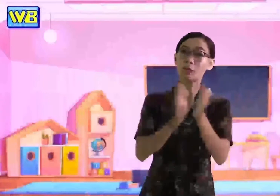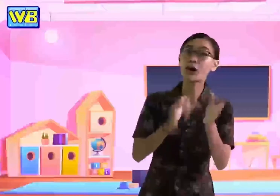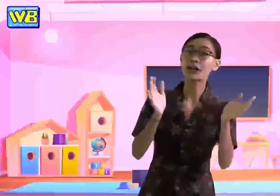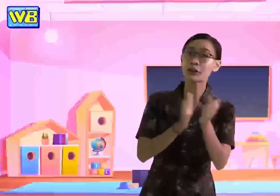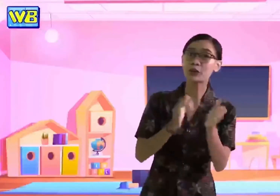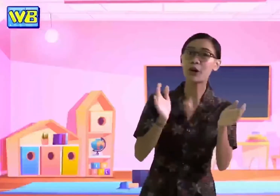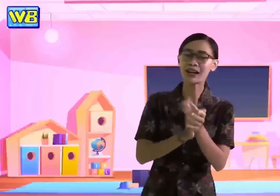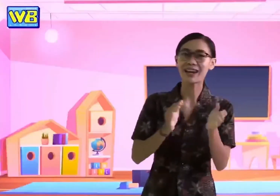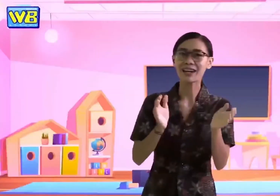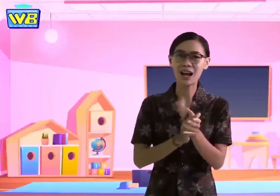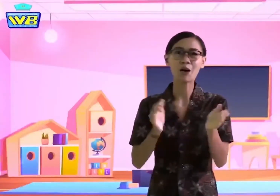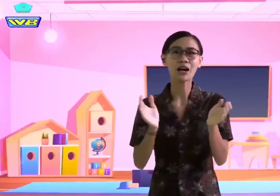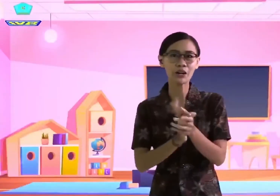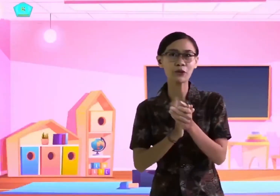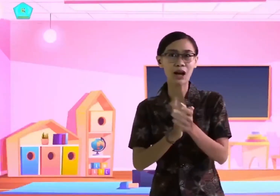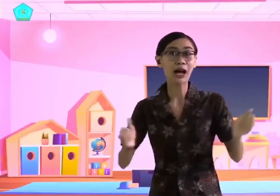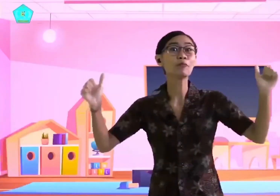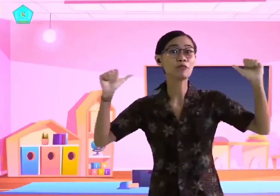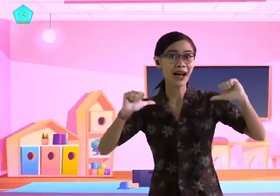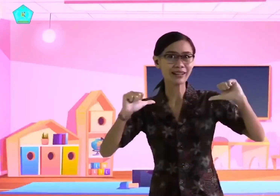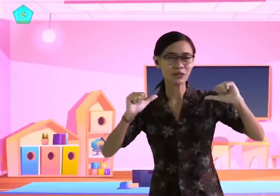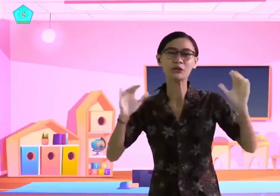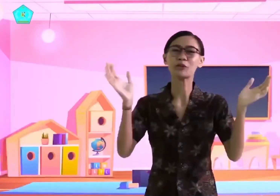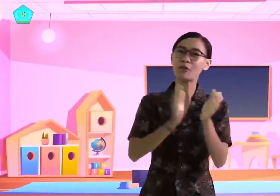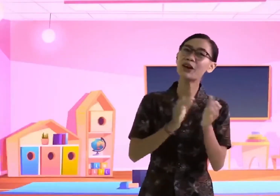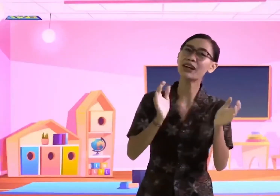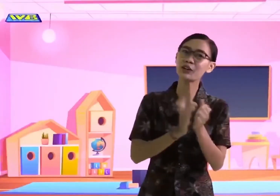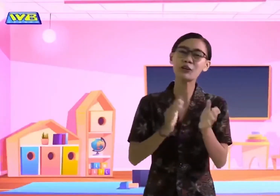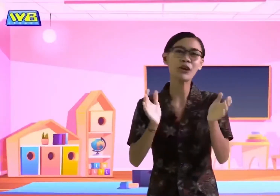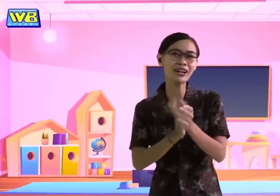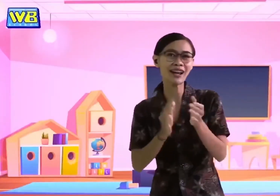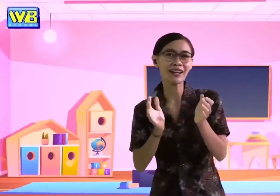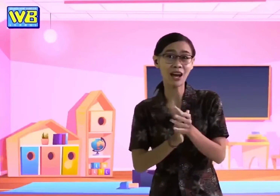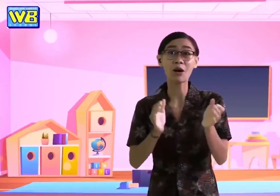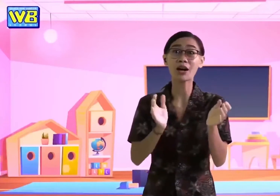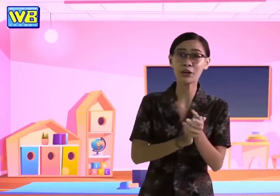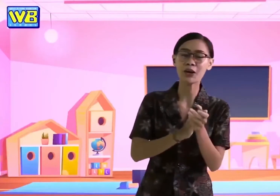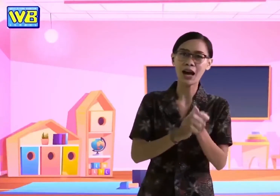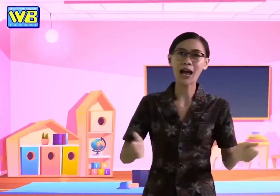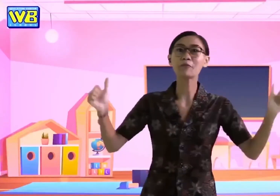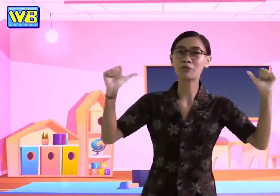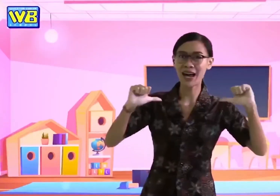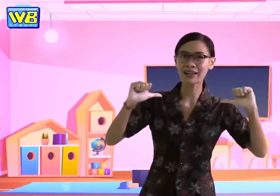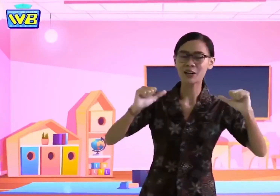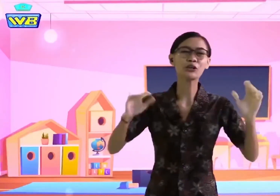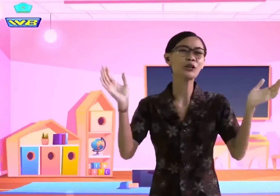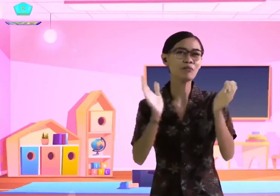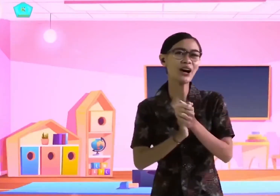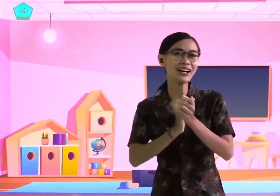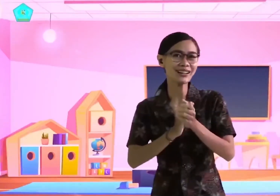morning, good morning, and how are you? I'm fine. Good morning, good morning, and how are you? I'm fine. Good morning